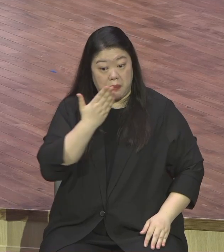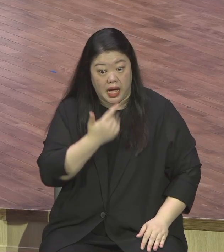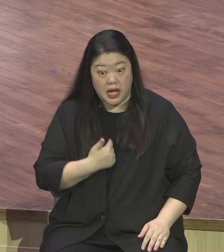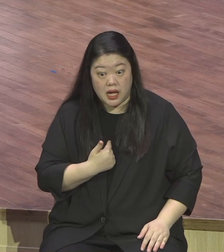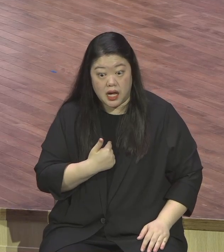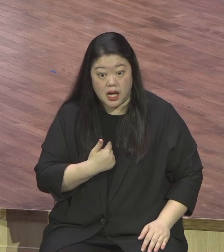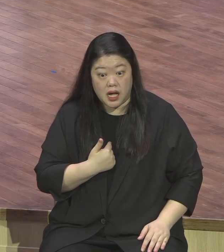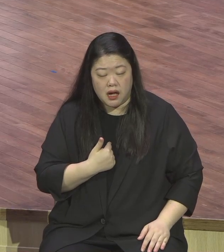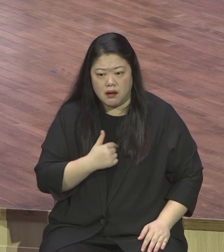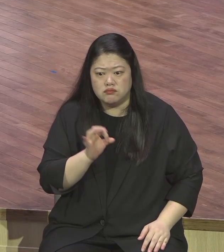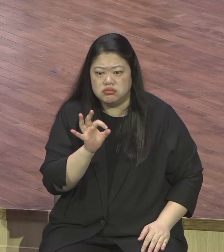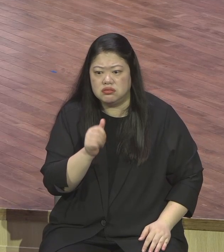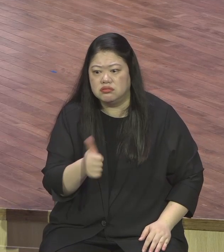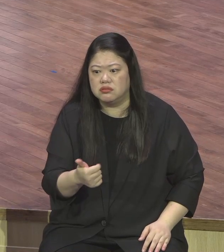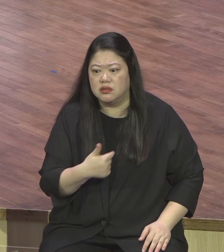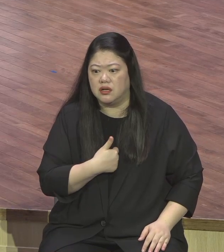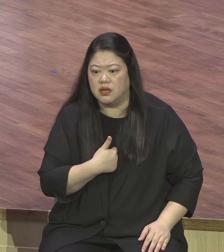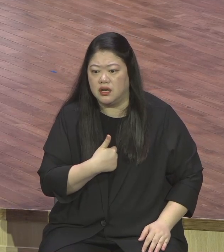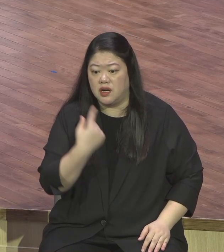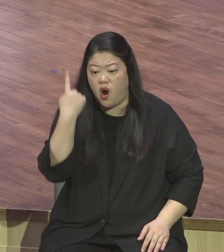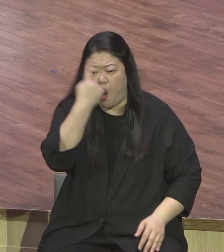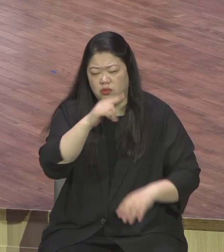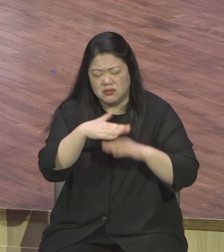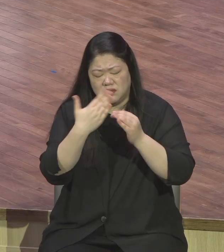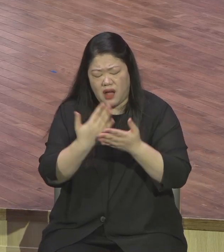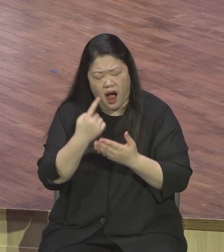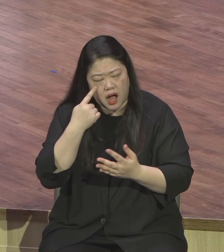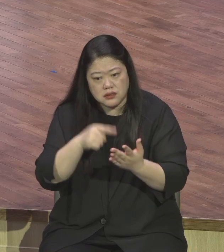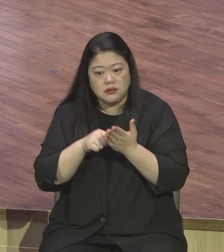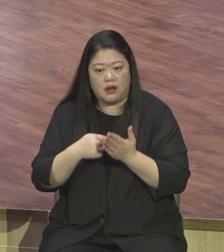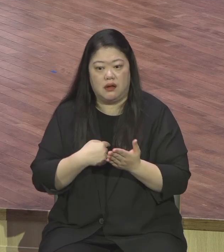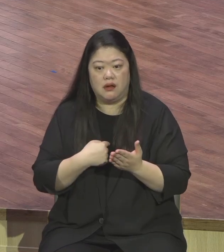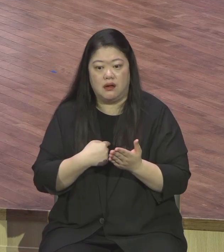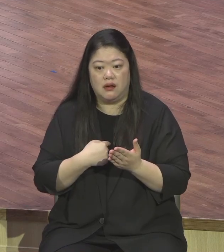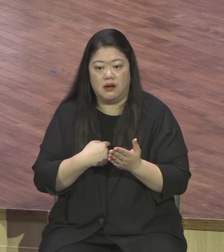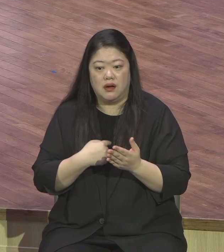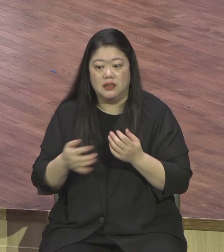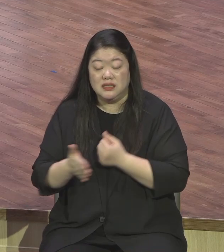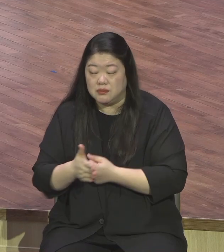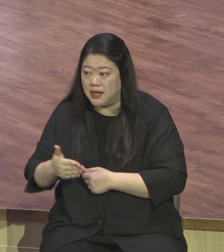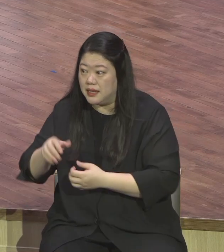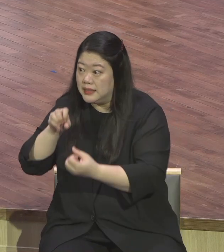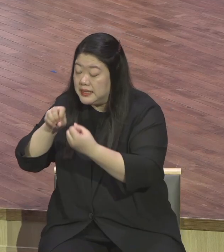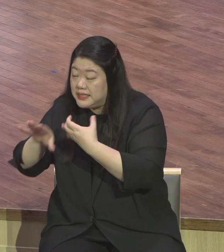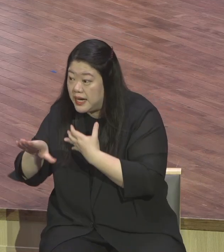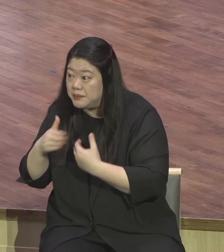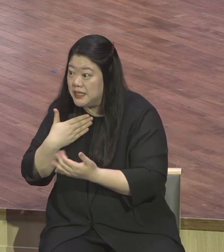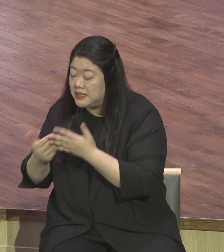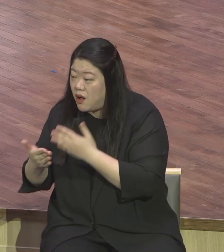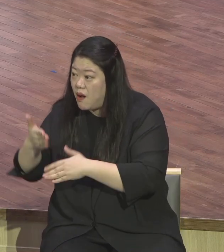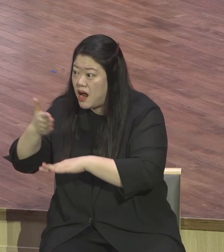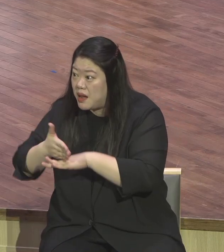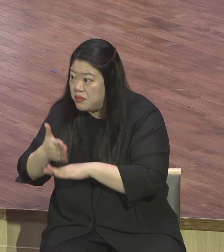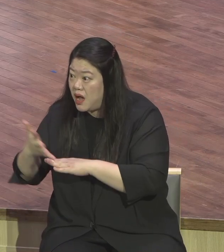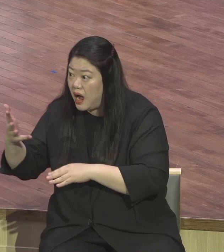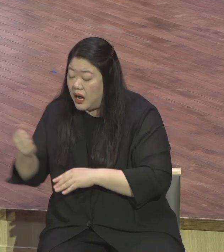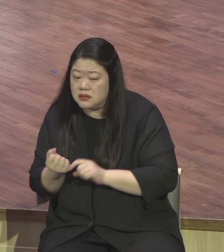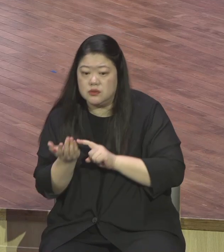설교합니까 감사가 넘치면 더 넘치게 해주신다니까 해보세요 하나님 어떻게 축복하시는가